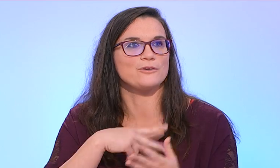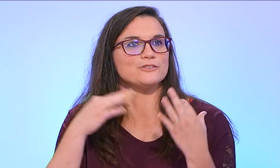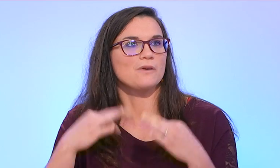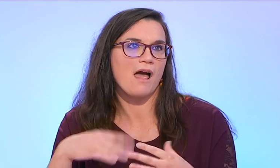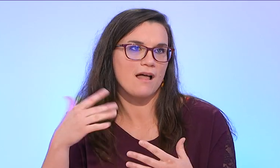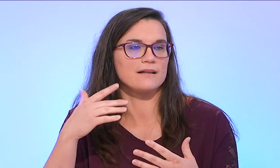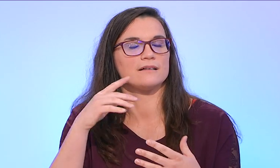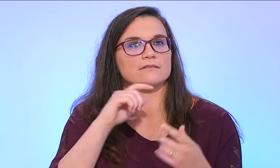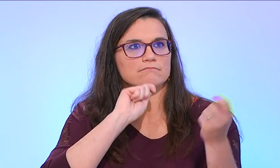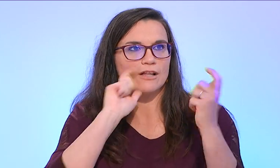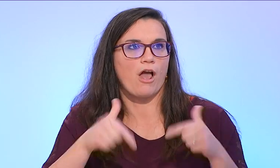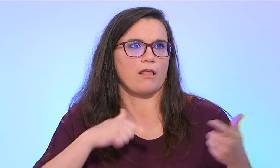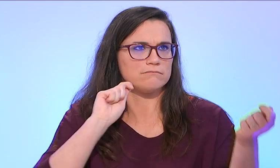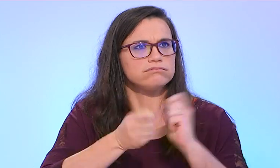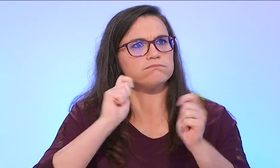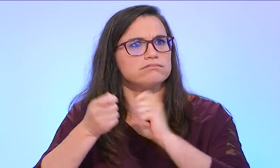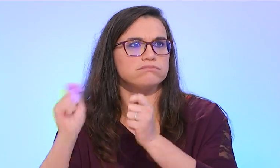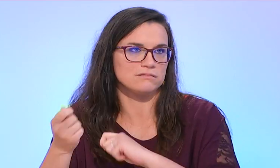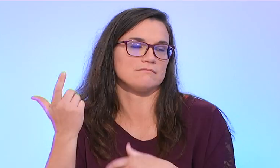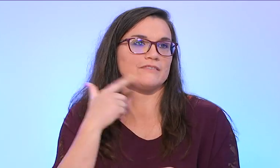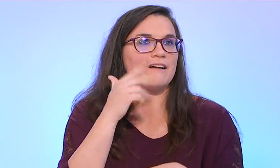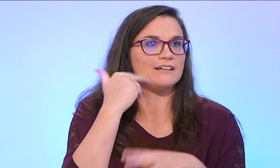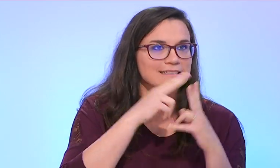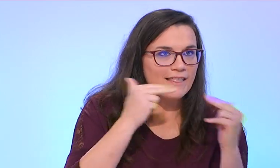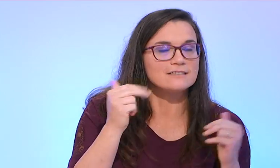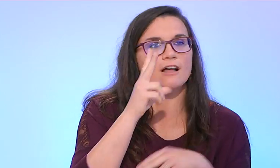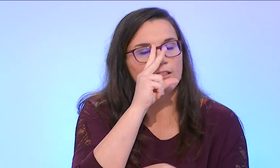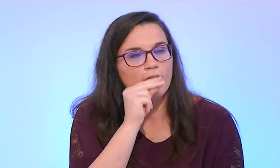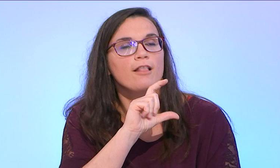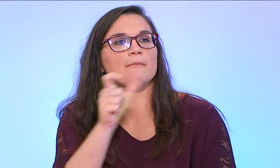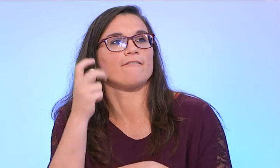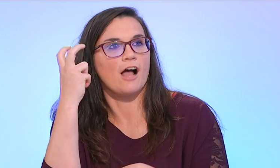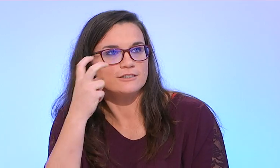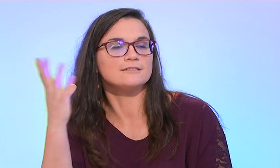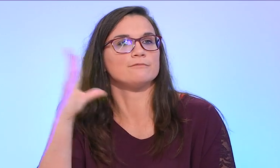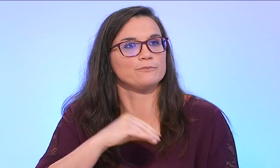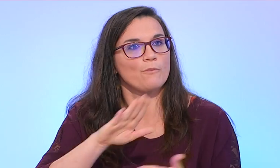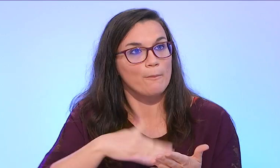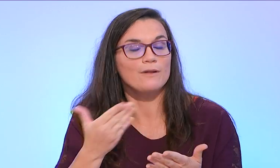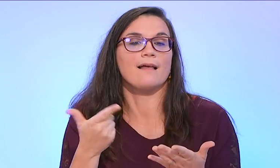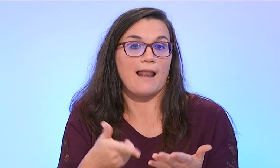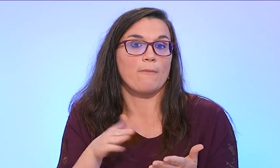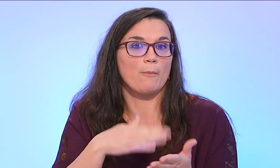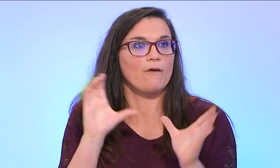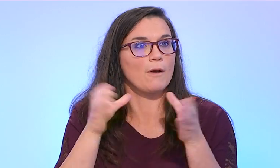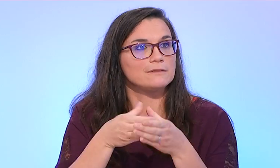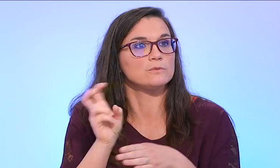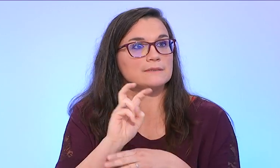Alors, mon parcours scolaire, dans un premier temps, j'ai fait plusieurs écoles, Saint-Nazaire, Nantes, puis Angers. Après, je suis partie à